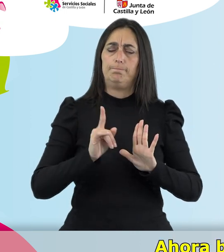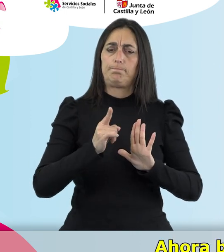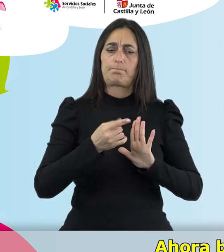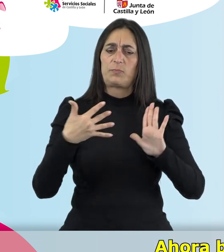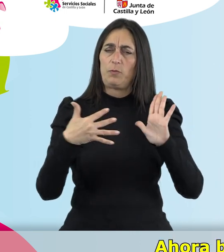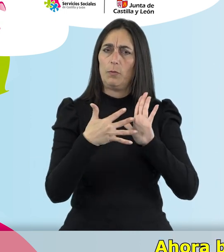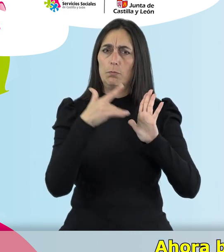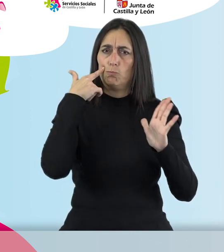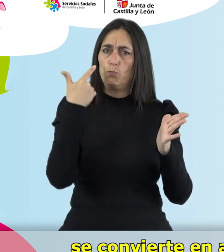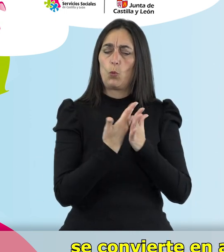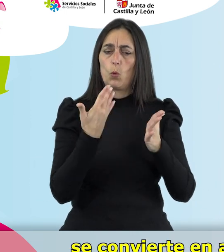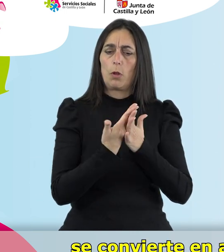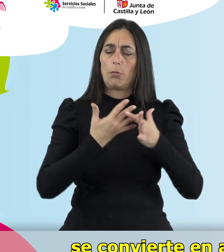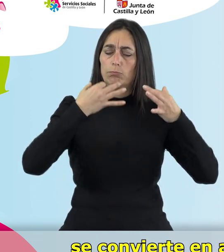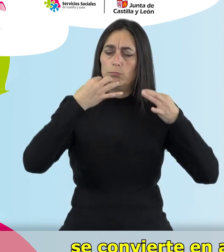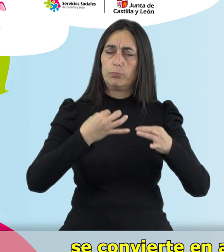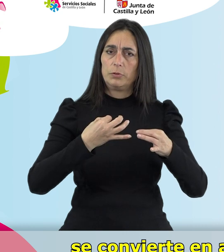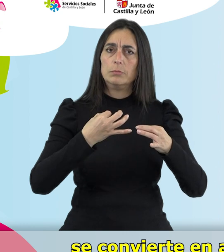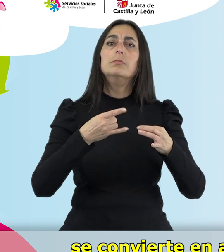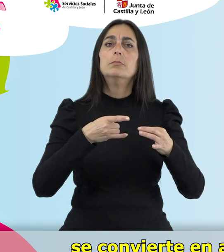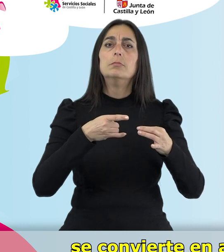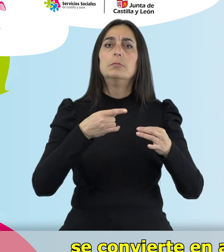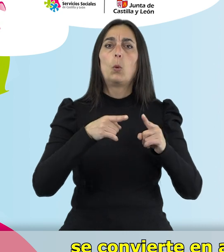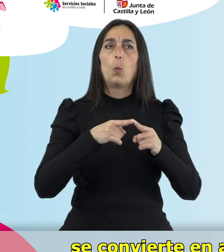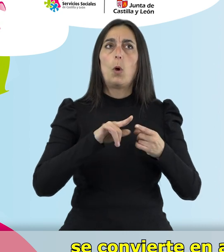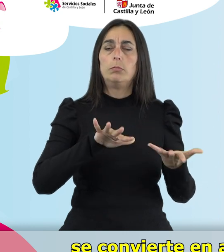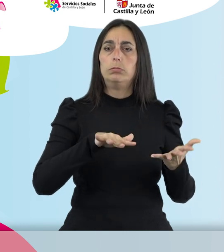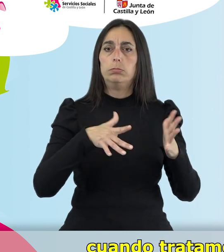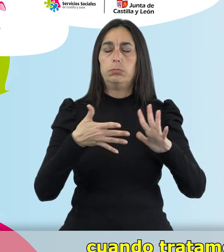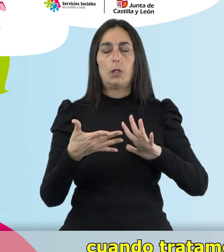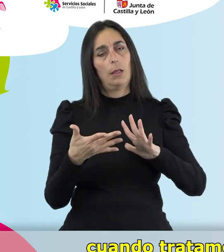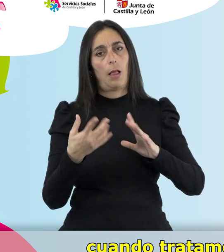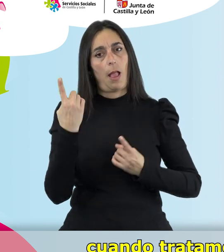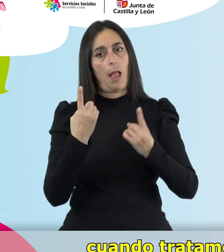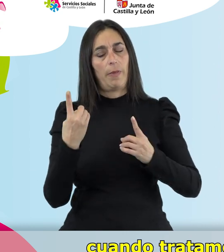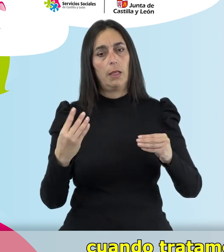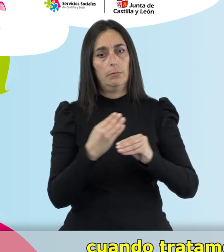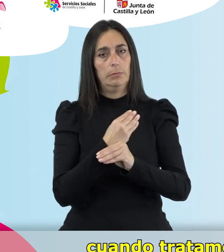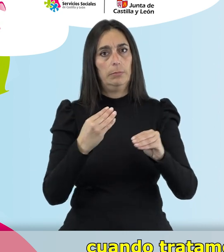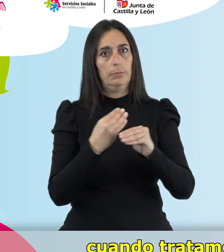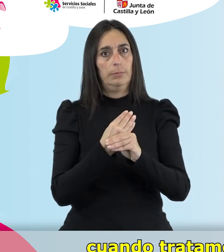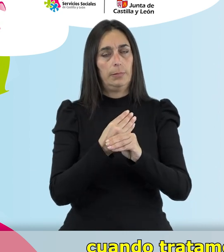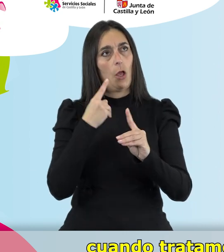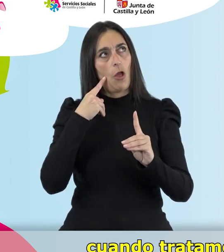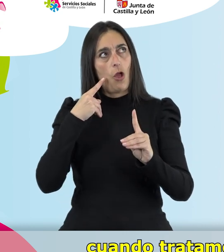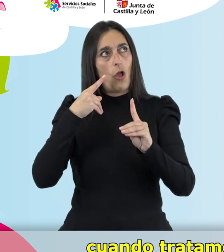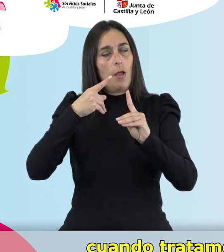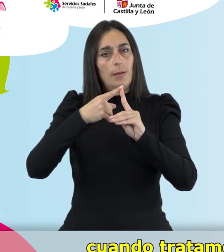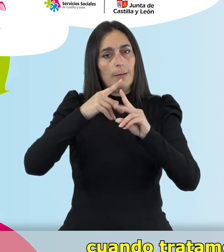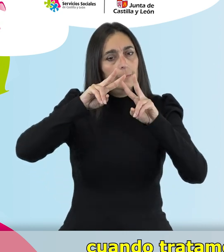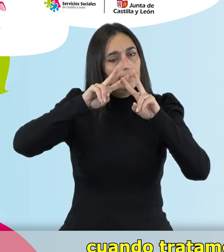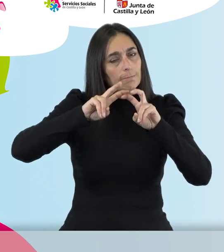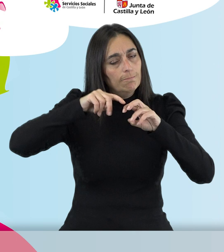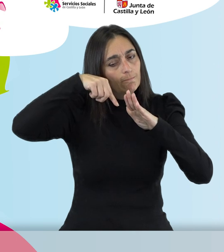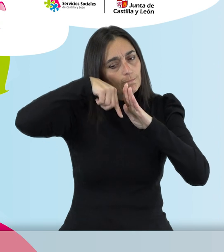afirmación tan evidente se convierte en algo convulso y controvertido cuando tratamos de llegar al fondo de esta